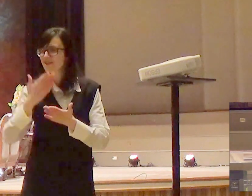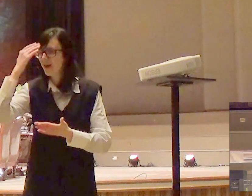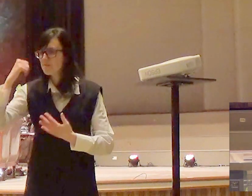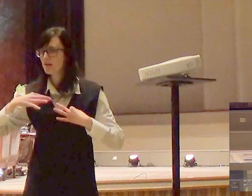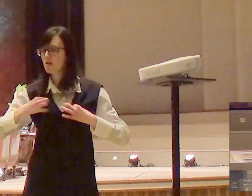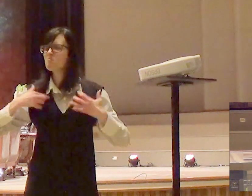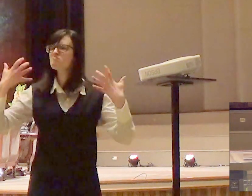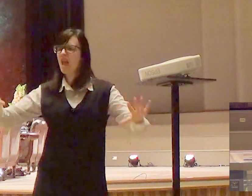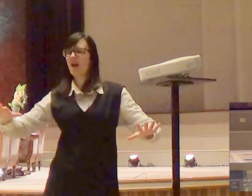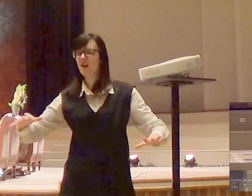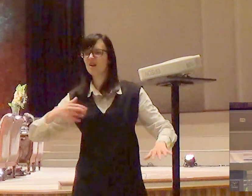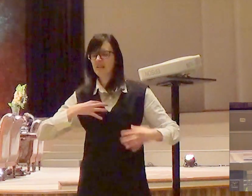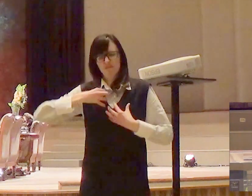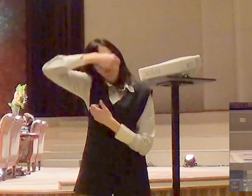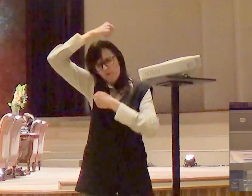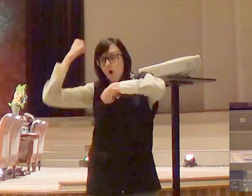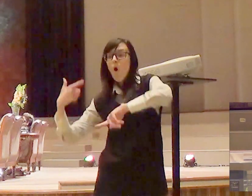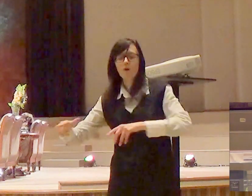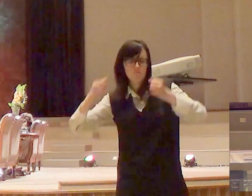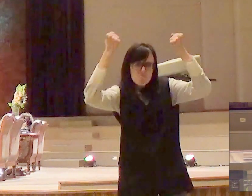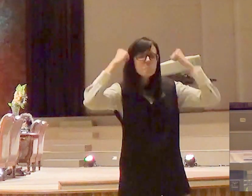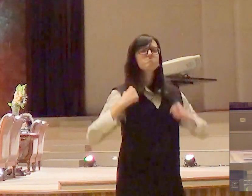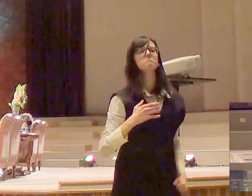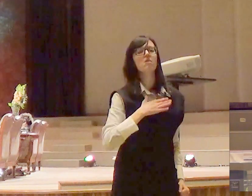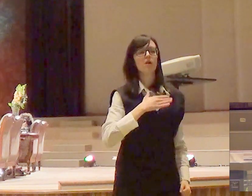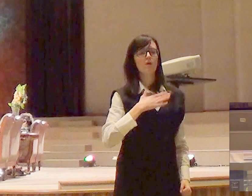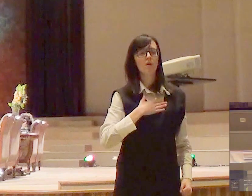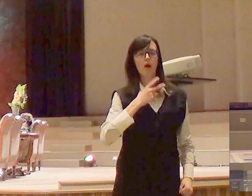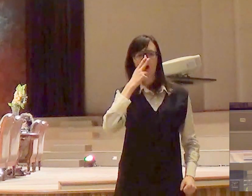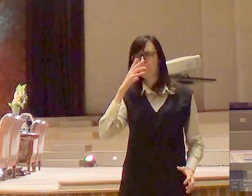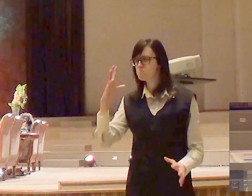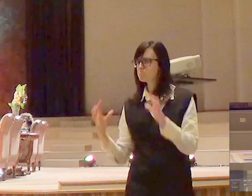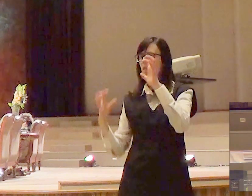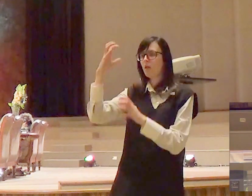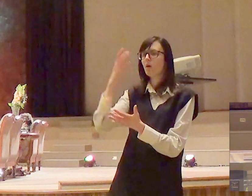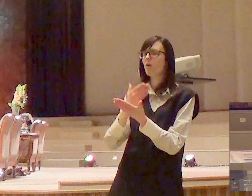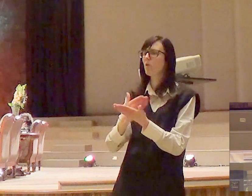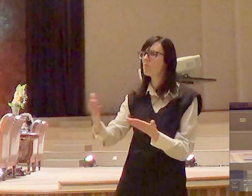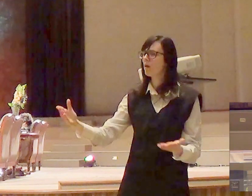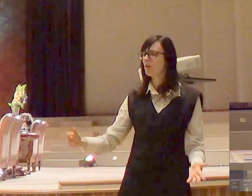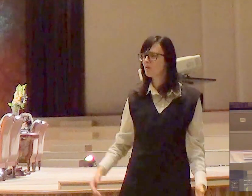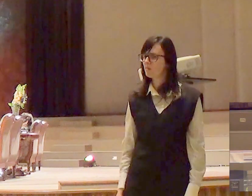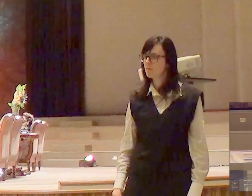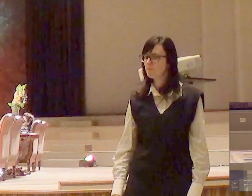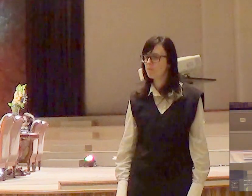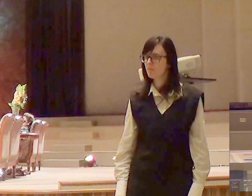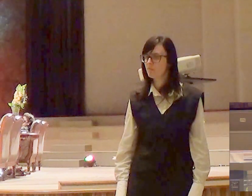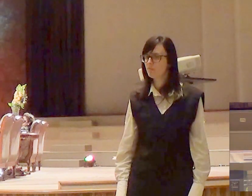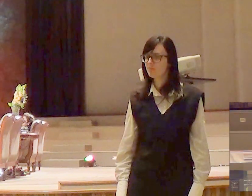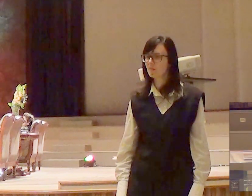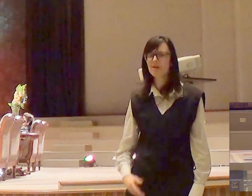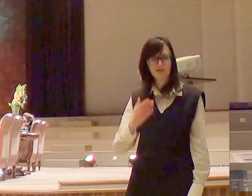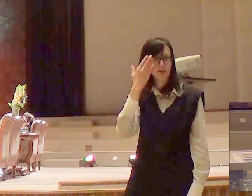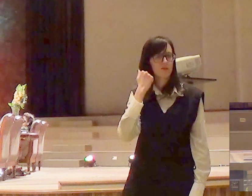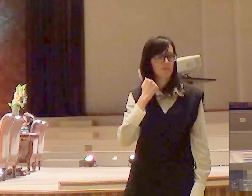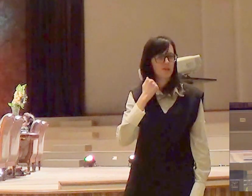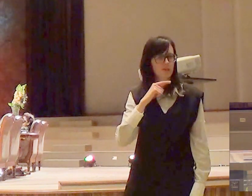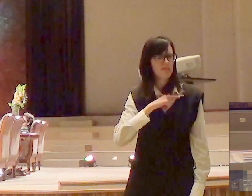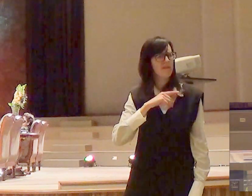E daí, naquele dia, vai ver um manifesto da roupa preta, da roupa amarela, do tênis, não sei o quê. e na verdade, gente está